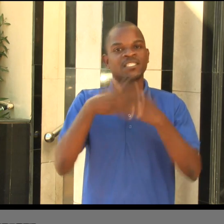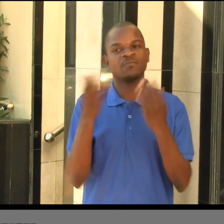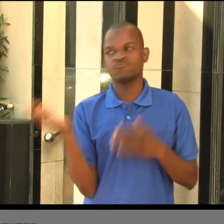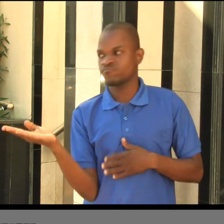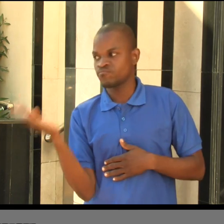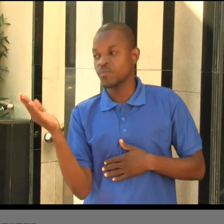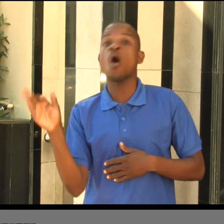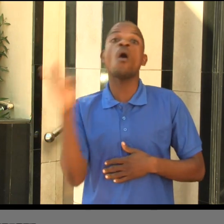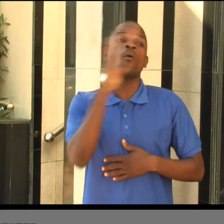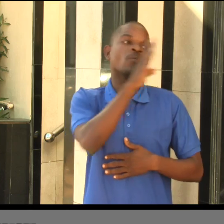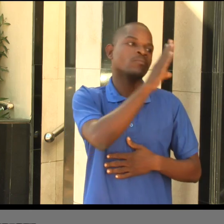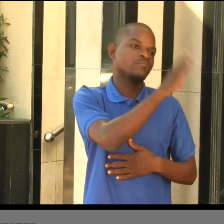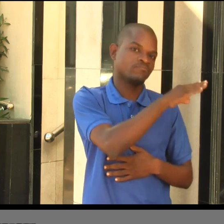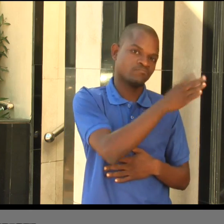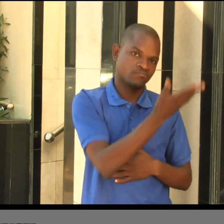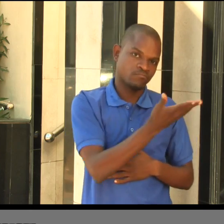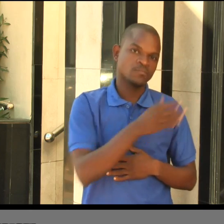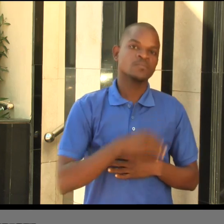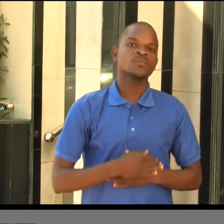ao nascer do sol e ao pôr do sol.